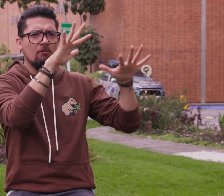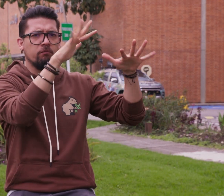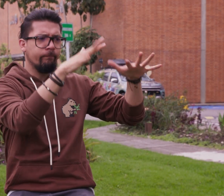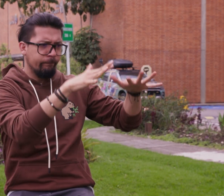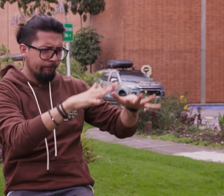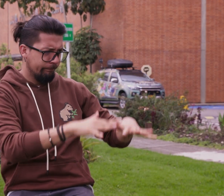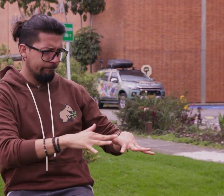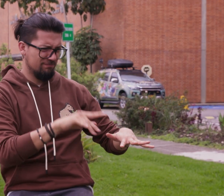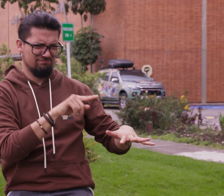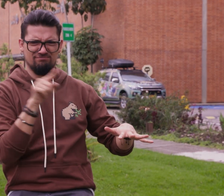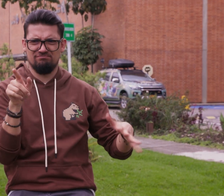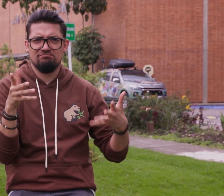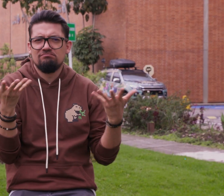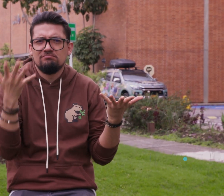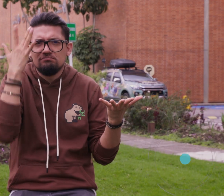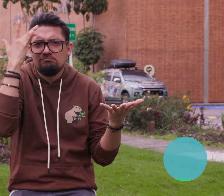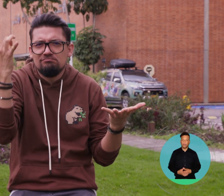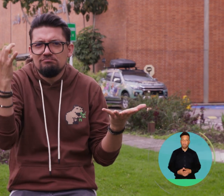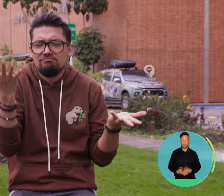desabastecimiento de agua?